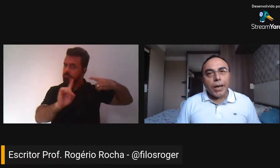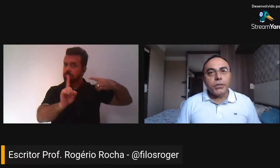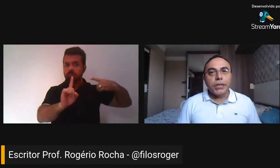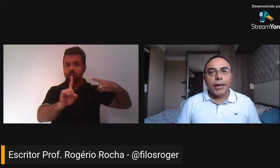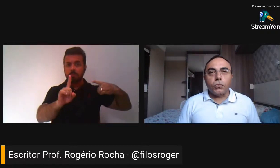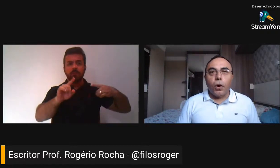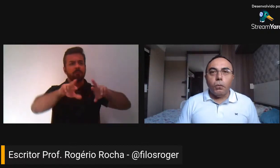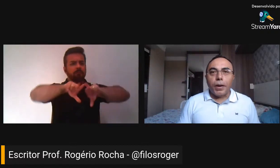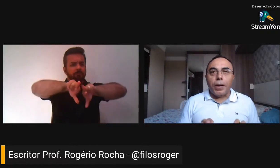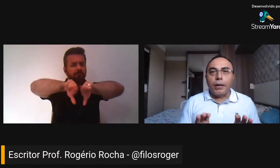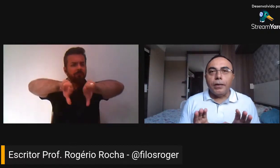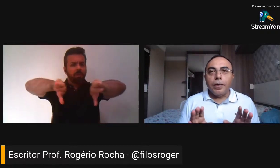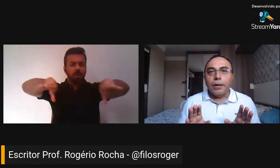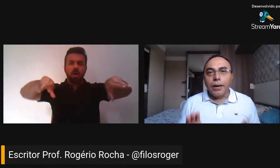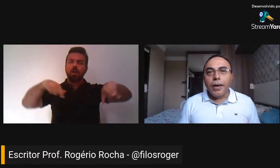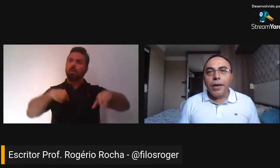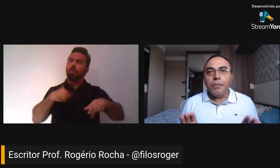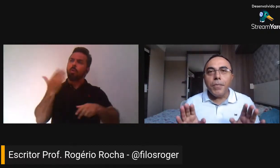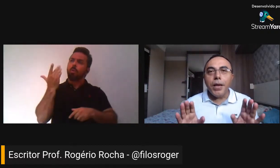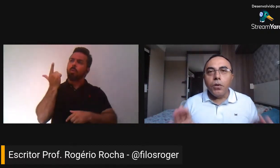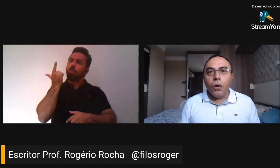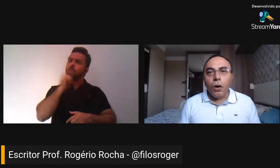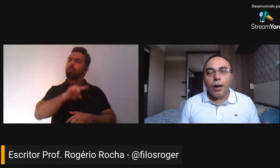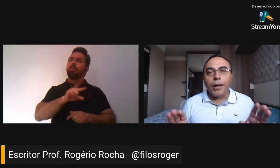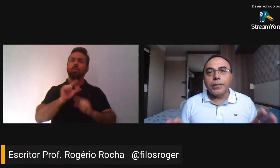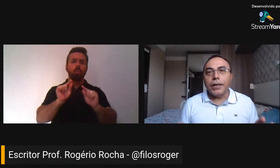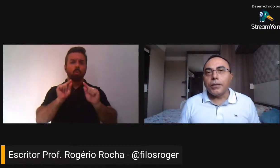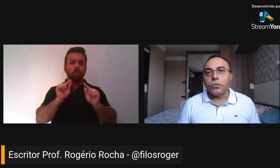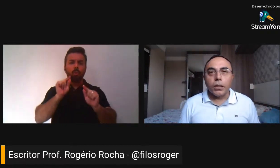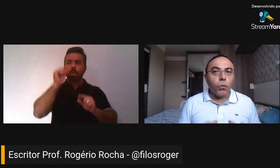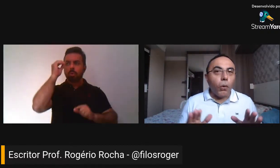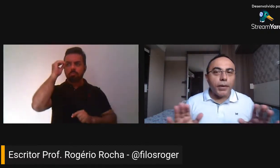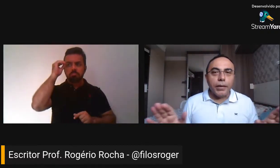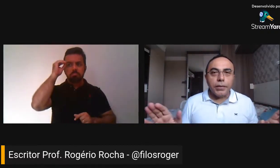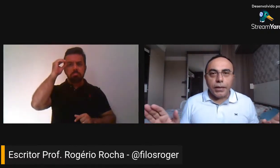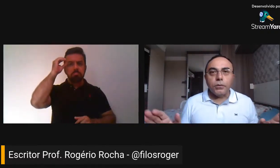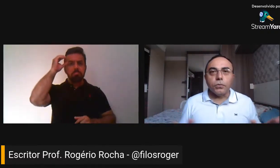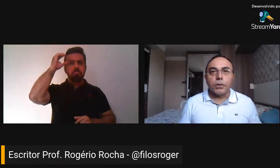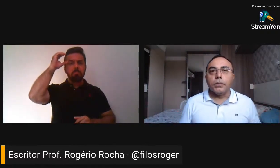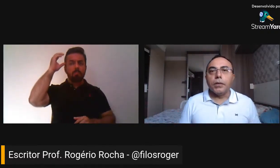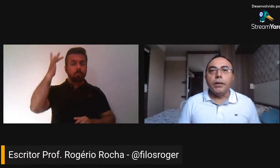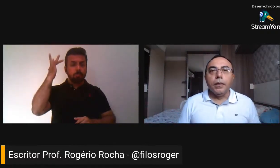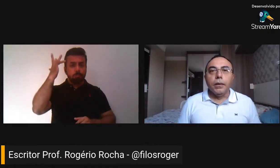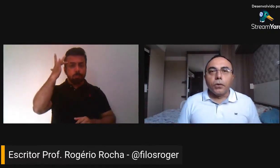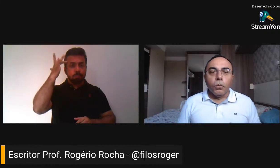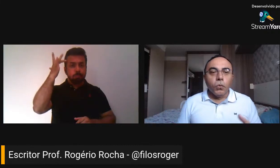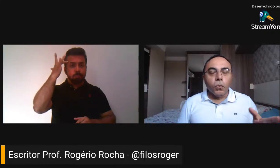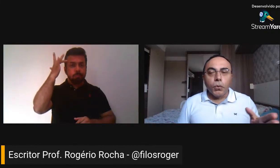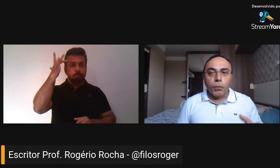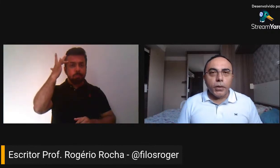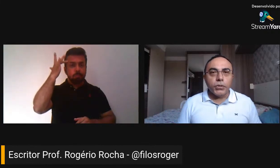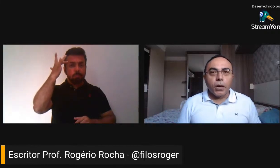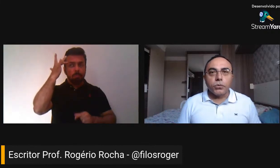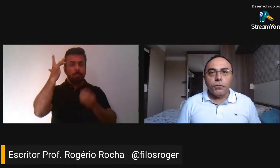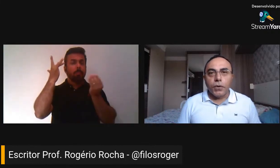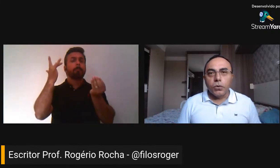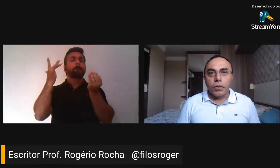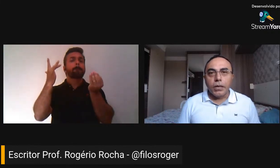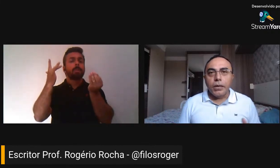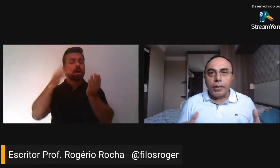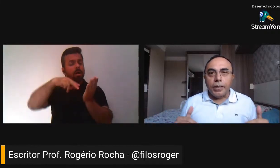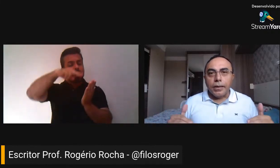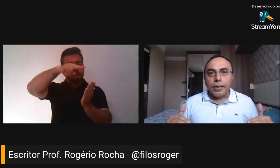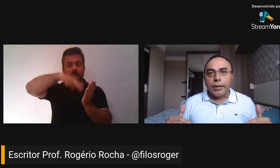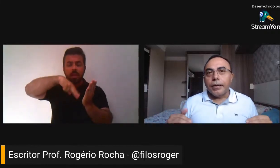maturidade intelectual para ler melhor a literatura, qualquer literatura. Como o próprio Reginaldo já